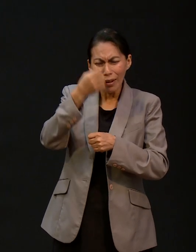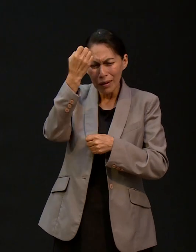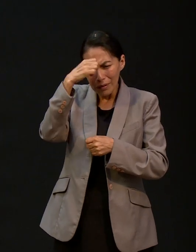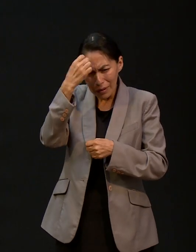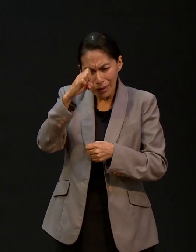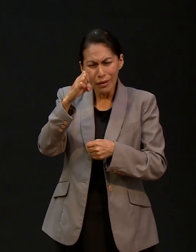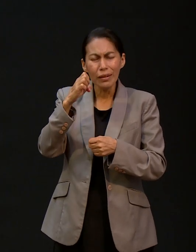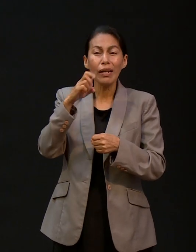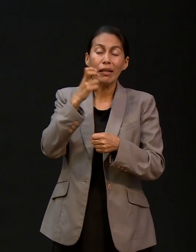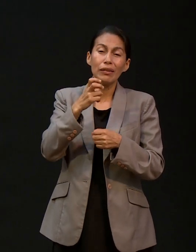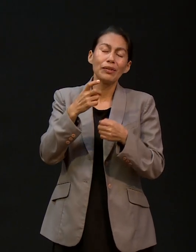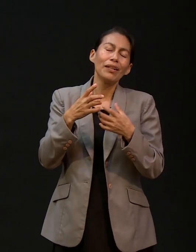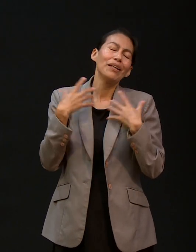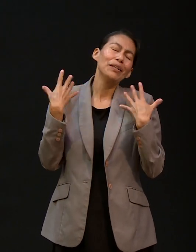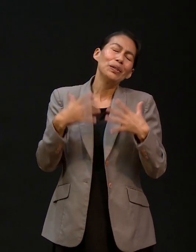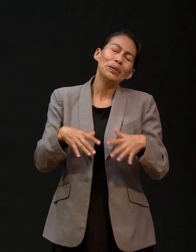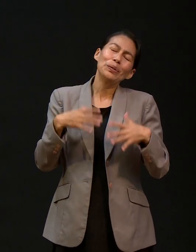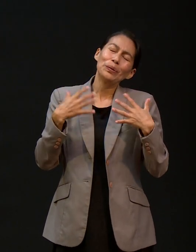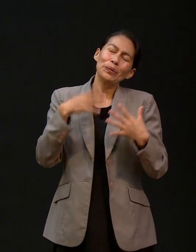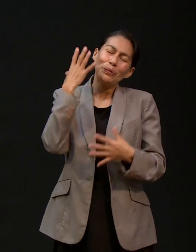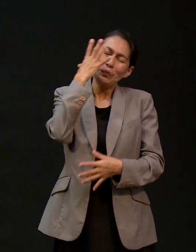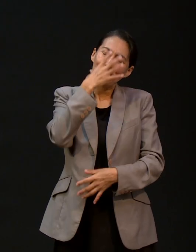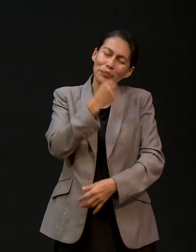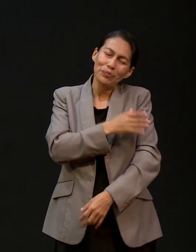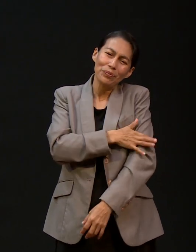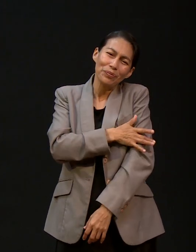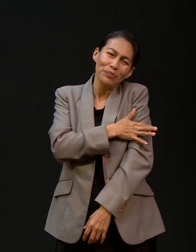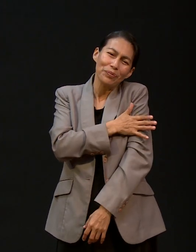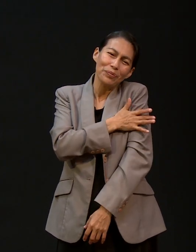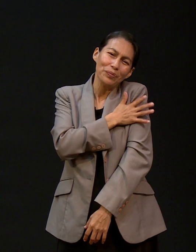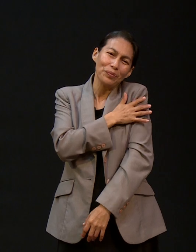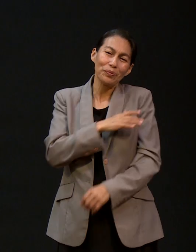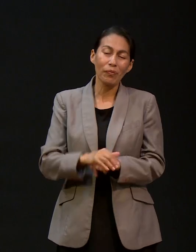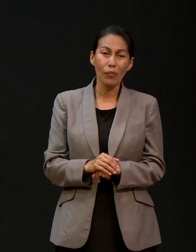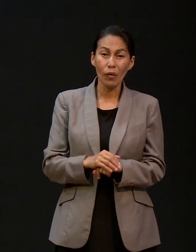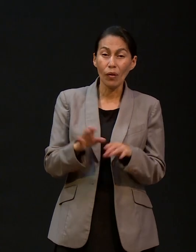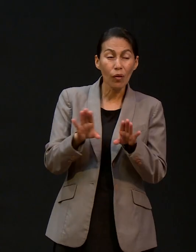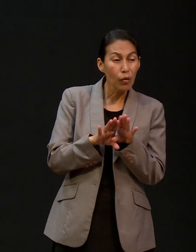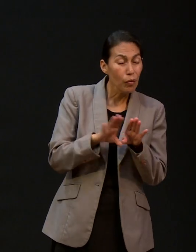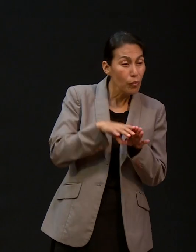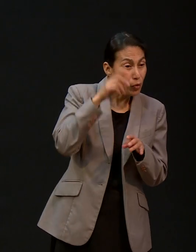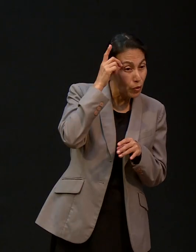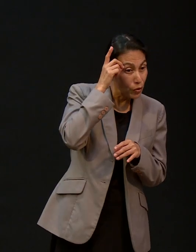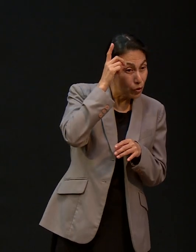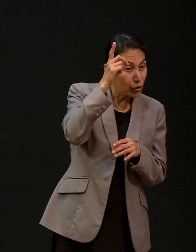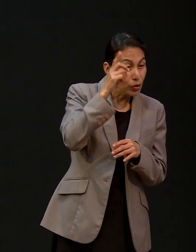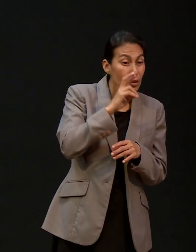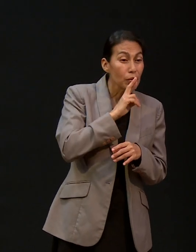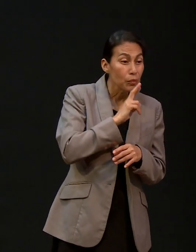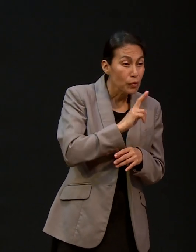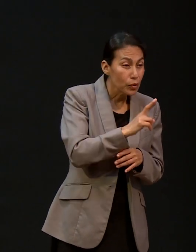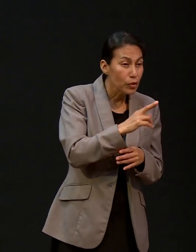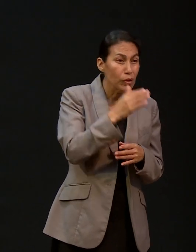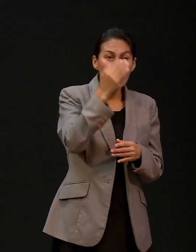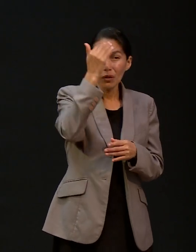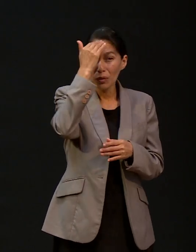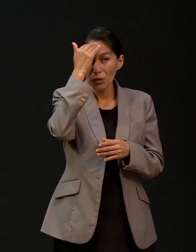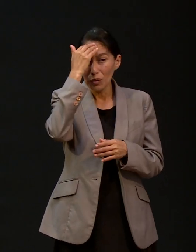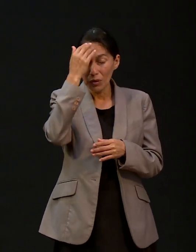la experiencia, eso es lo más bonito. Empiezas a captar cómo Dios te responde, de qué manera te